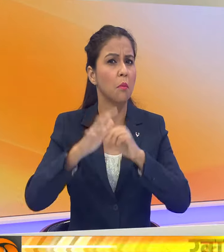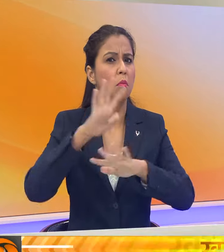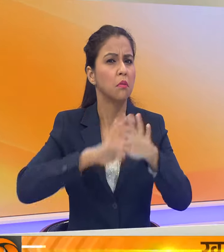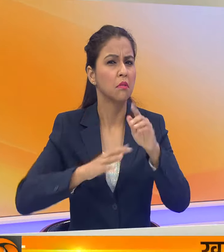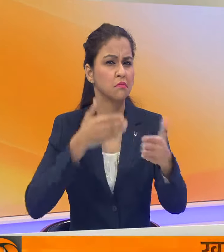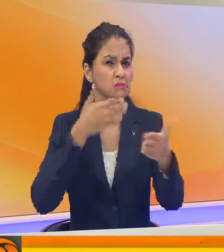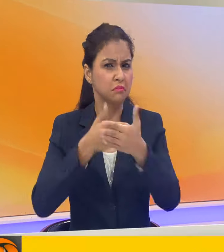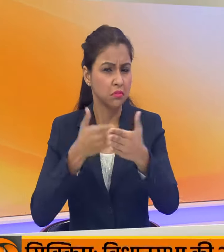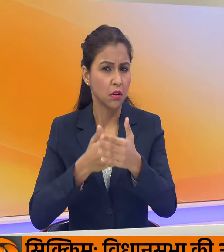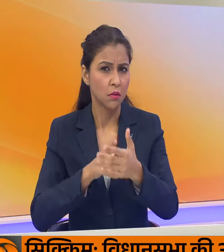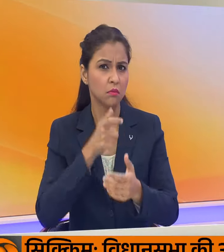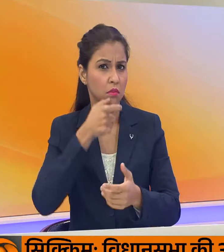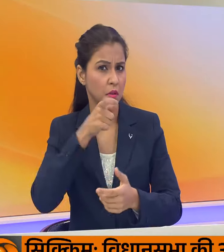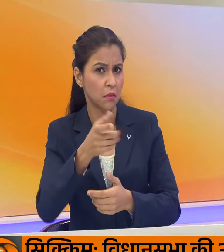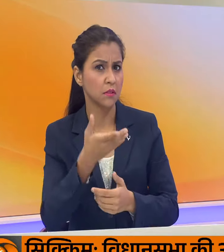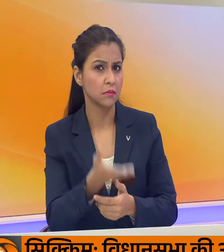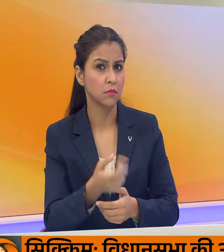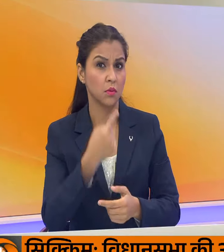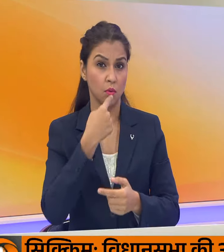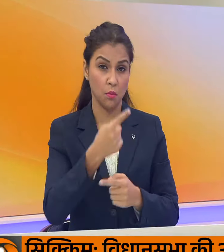बाधित करने का आरूप लगाया।